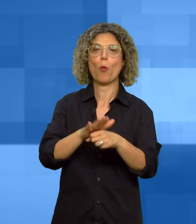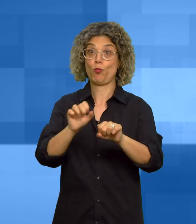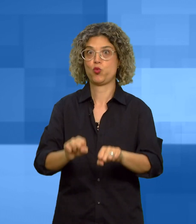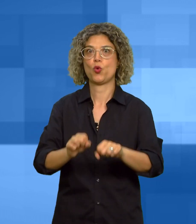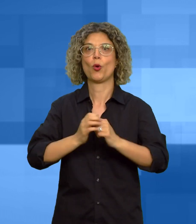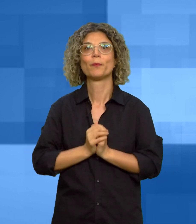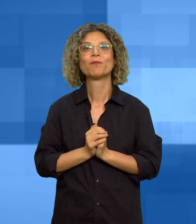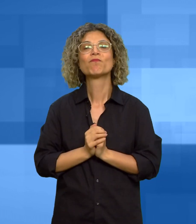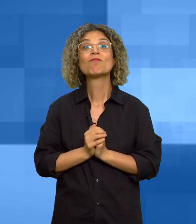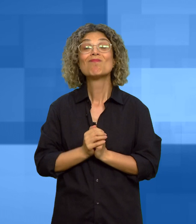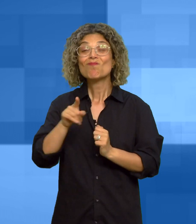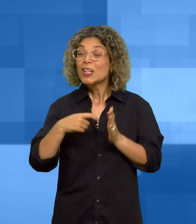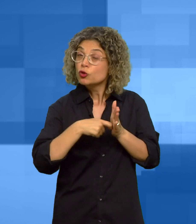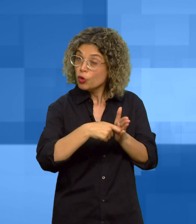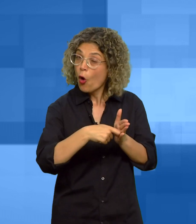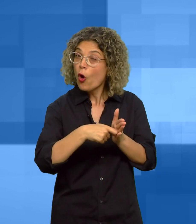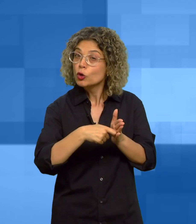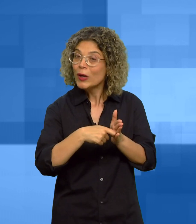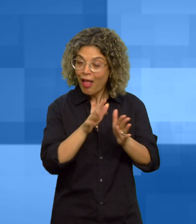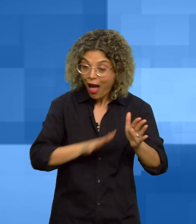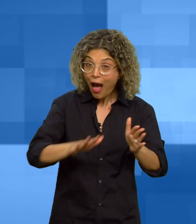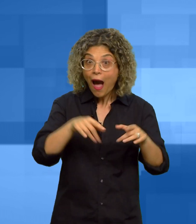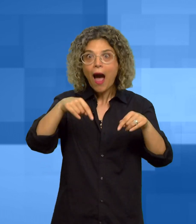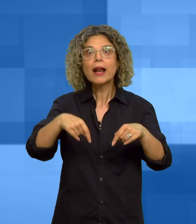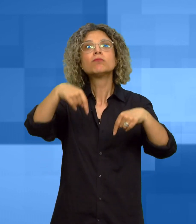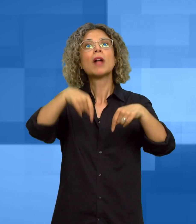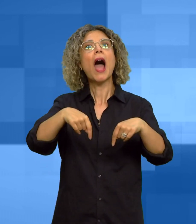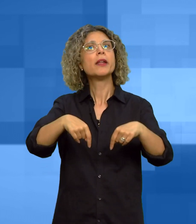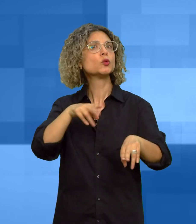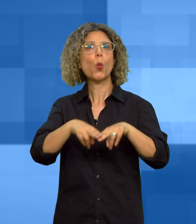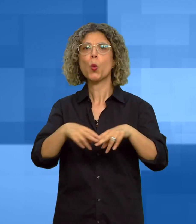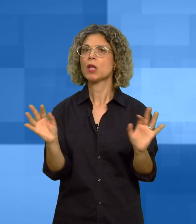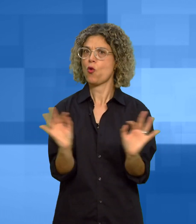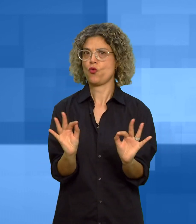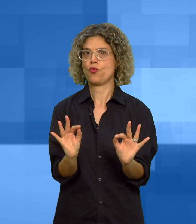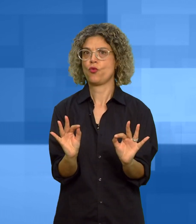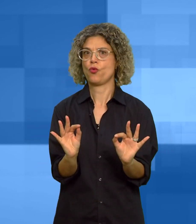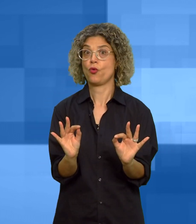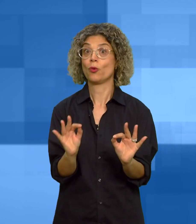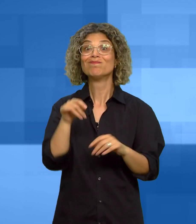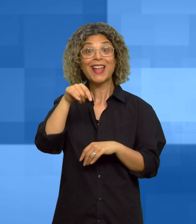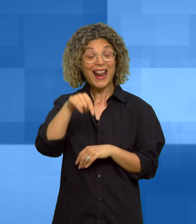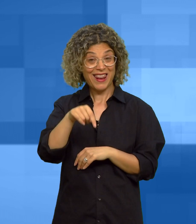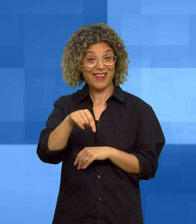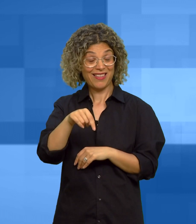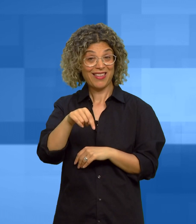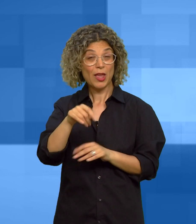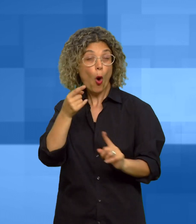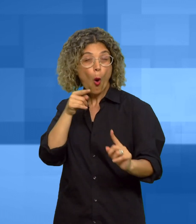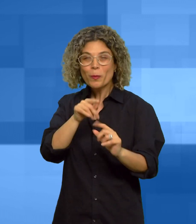da sottolineare che l'area attualmente non viene utilizzata e avrà l'obiettivo principale